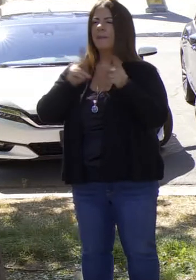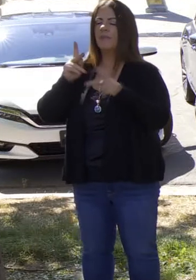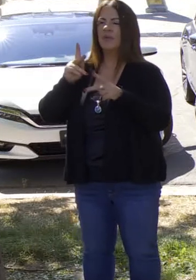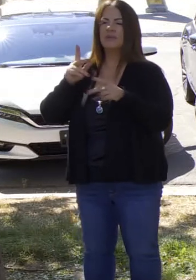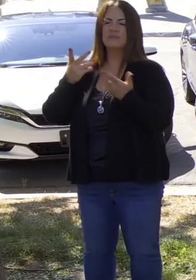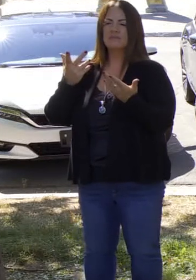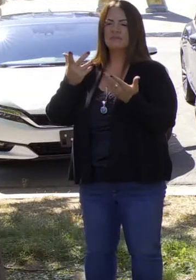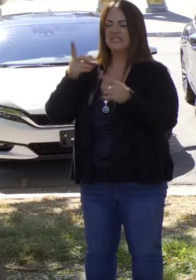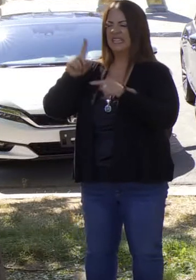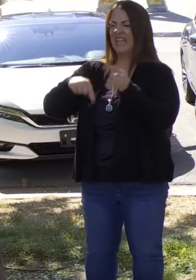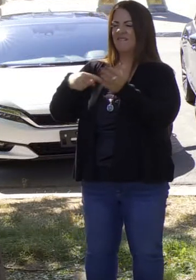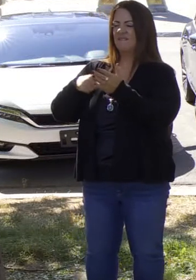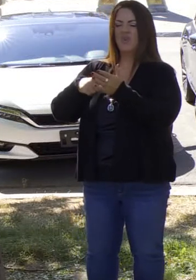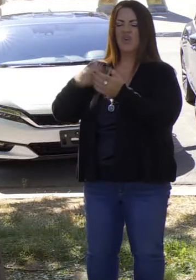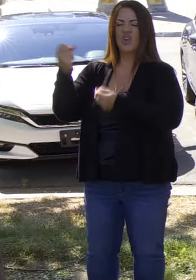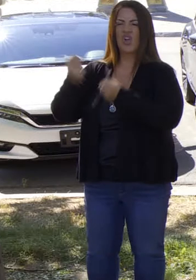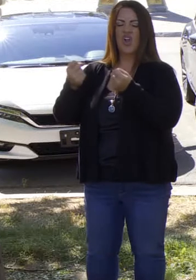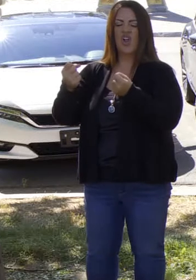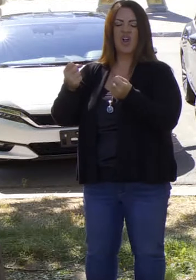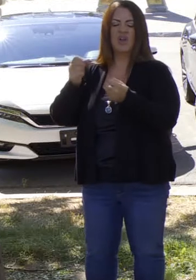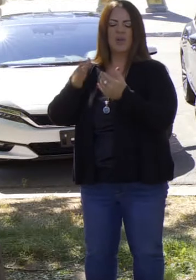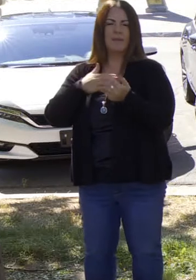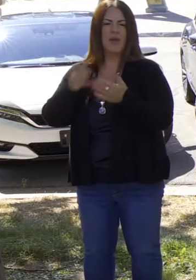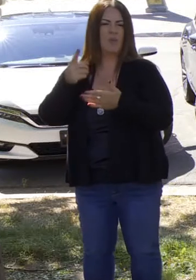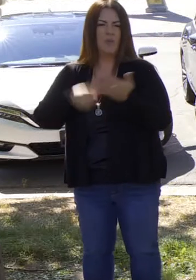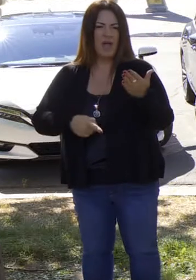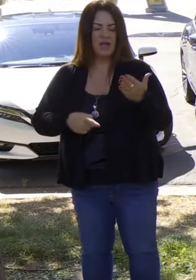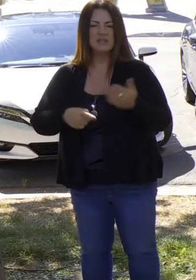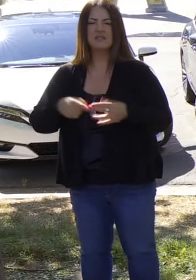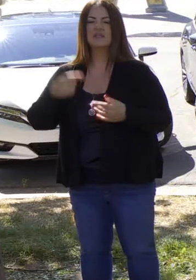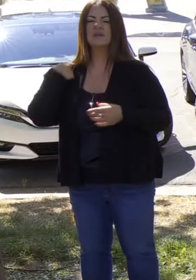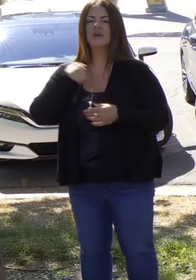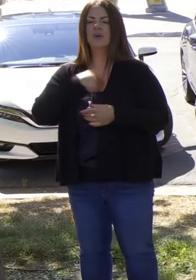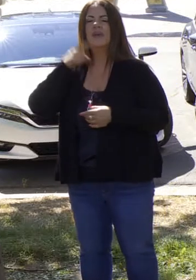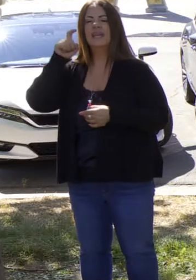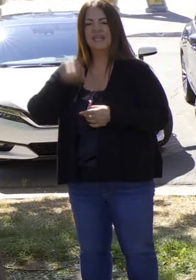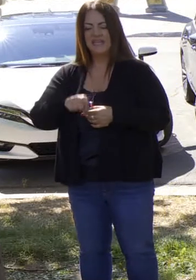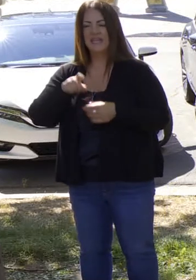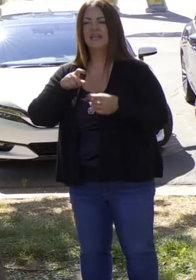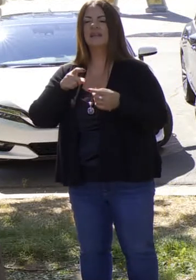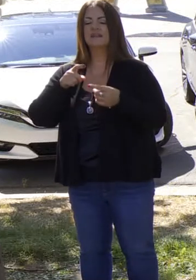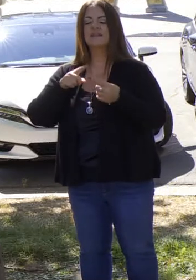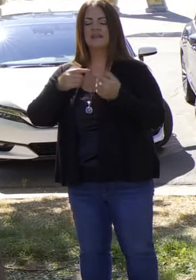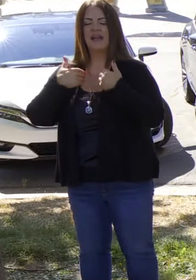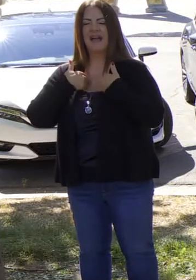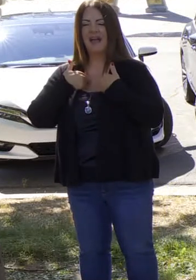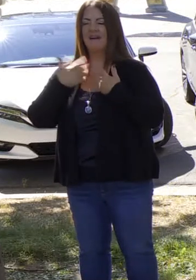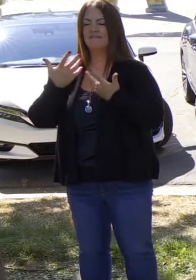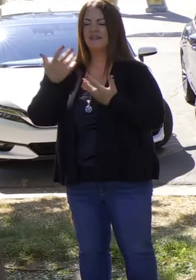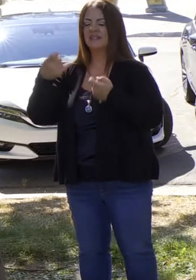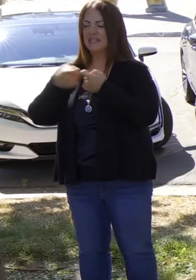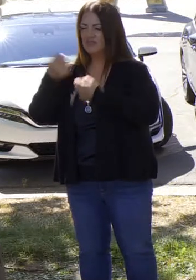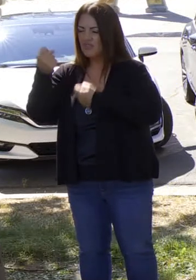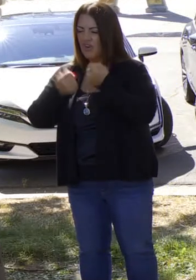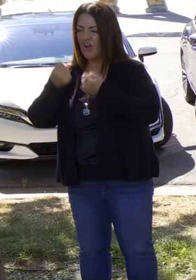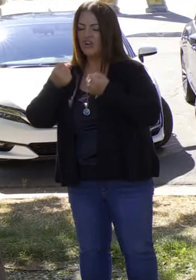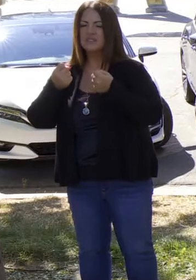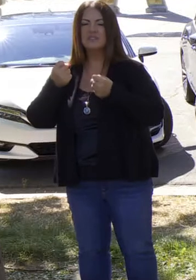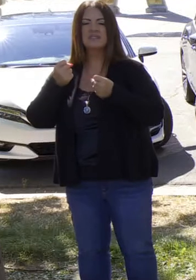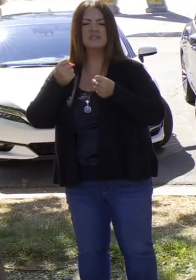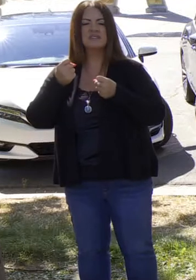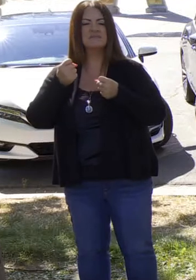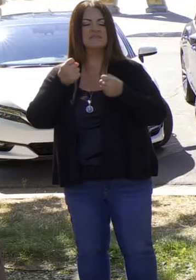hay muchas personas que no pueden costear un nuevo carro, o sea, cuál sea el precio y necesitan, tenemos que poner los vehículos